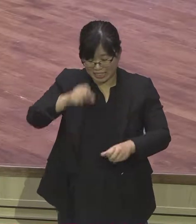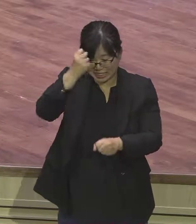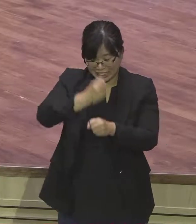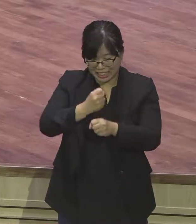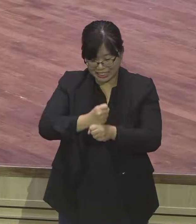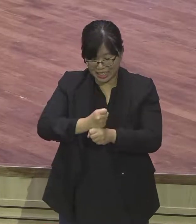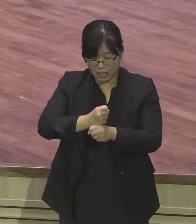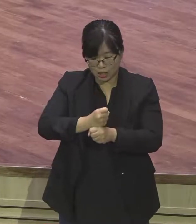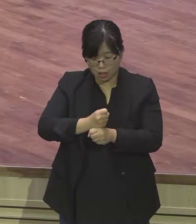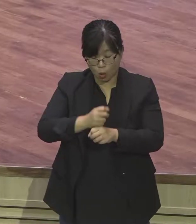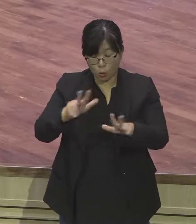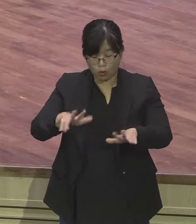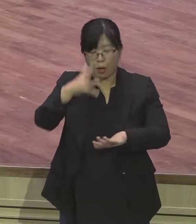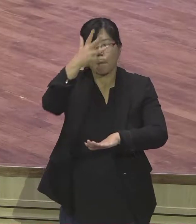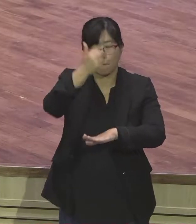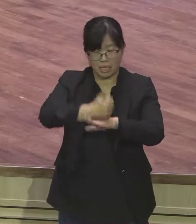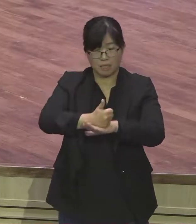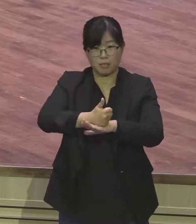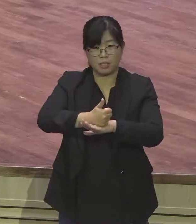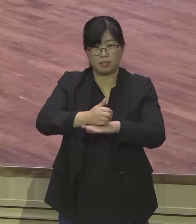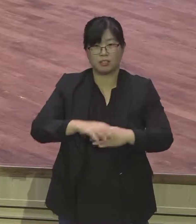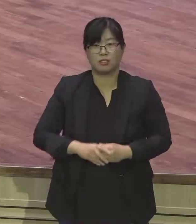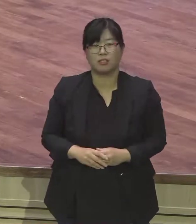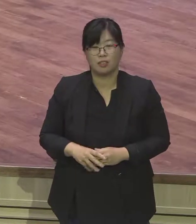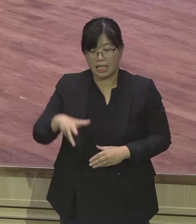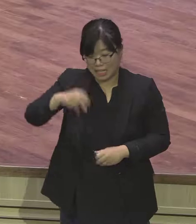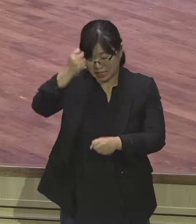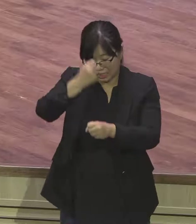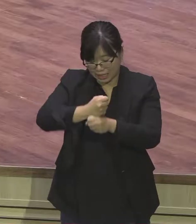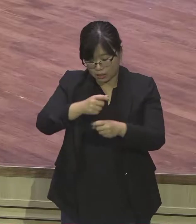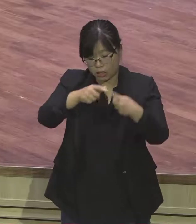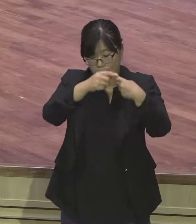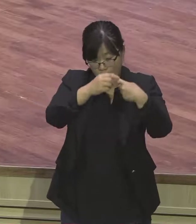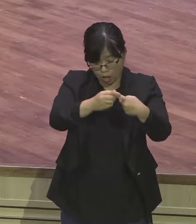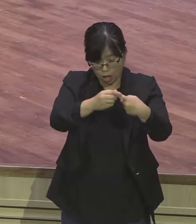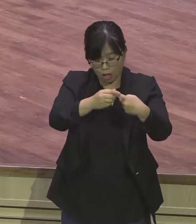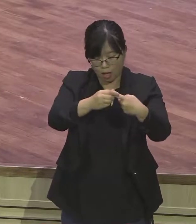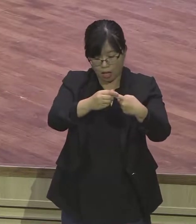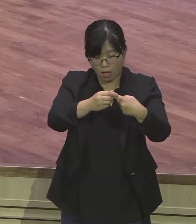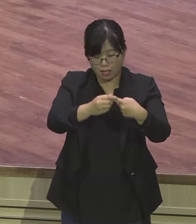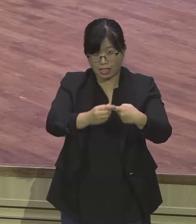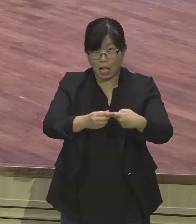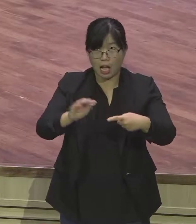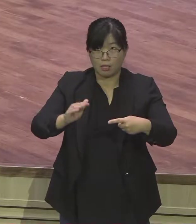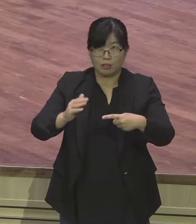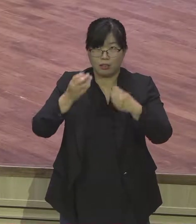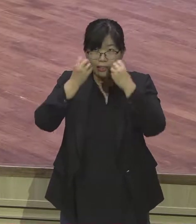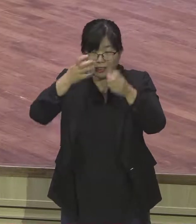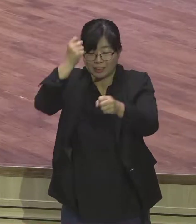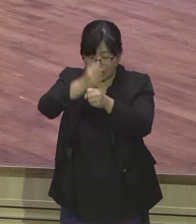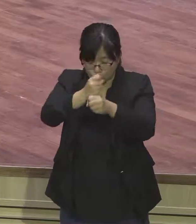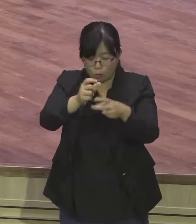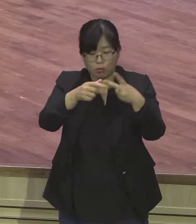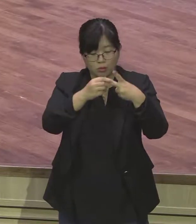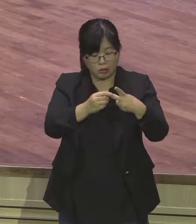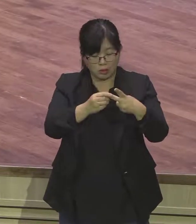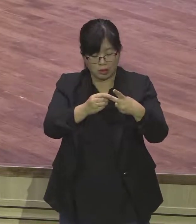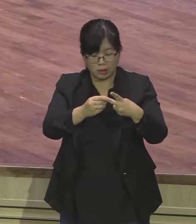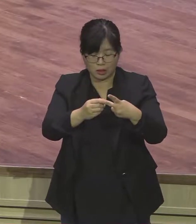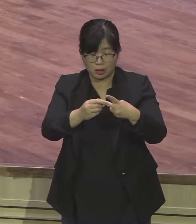바벨탑 이 네 가지 사건을 다루고 있습니다. 네 가지 사건 그리고 아브라함 이삭 야곱 요셉 이 네 사람의